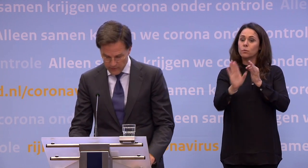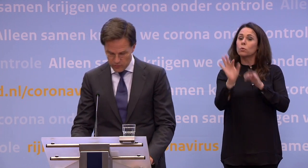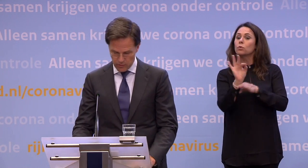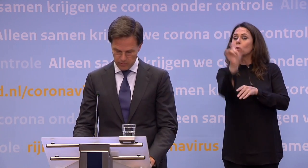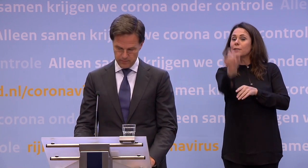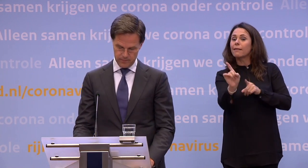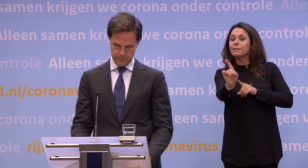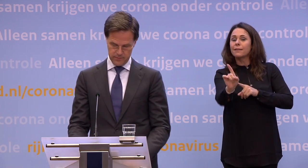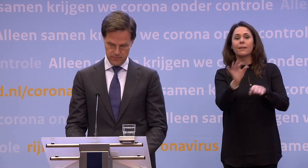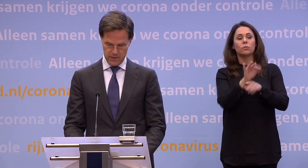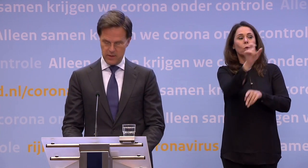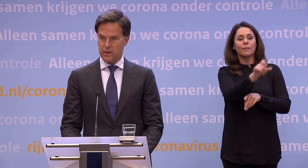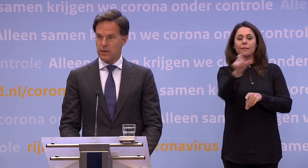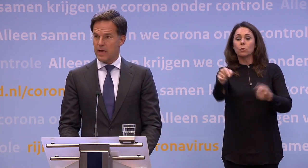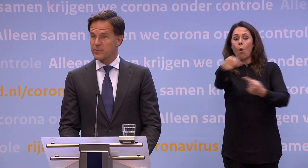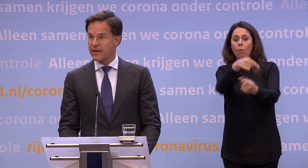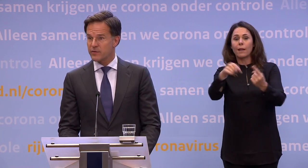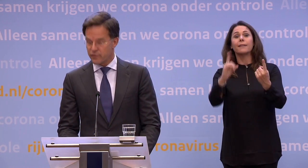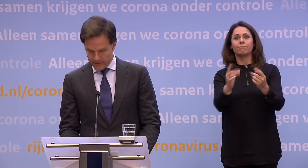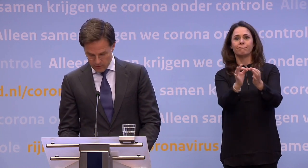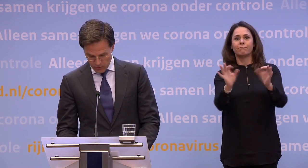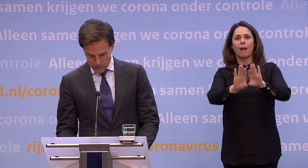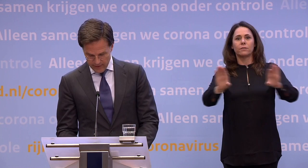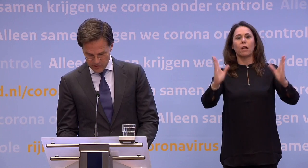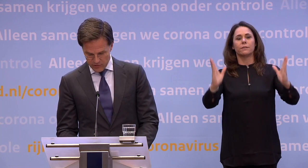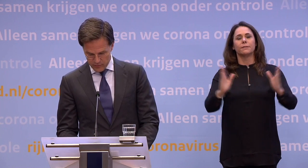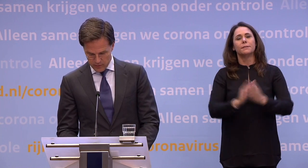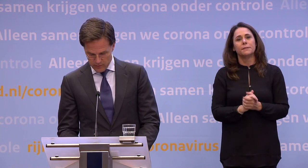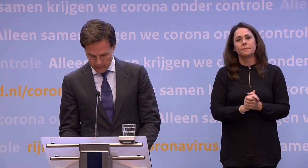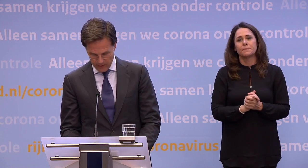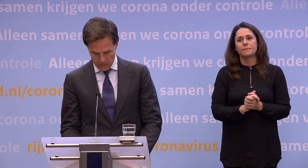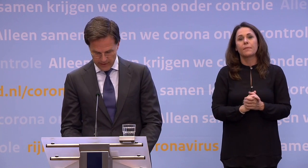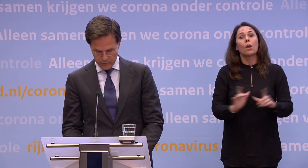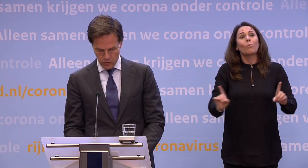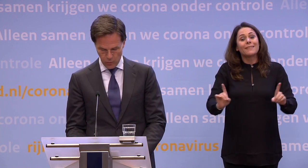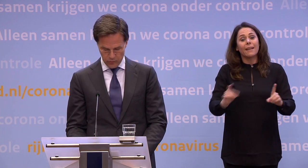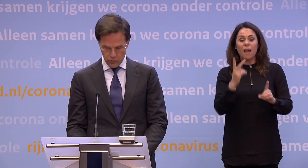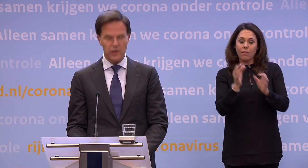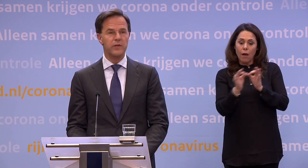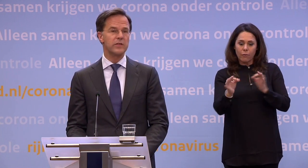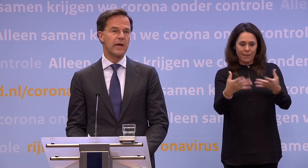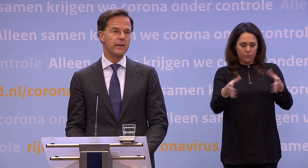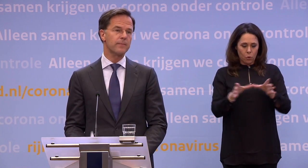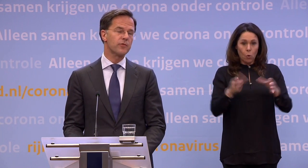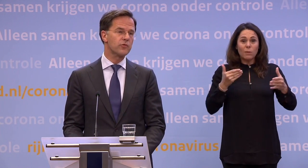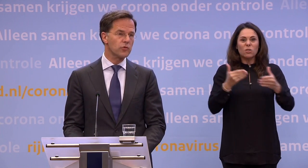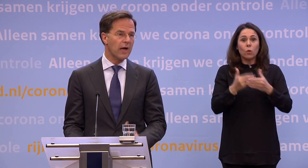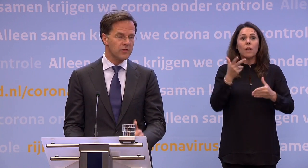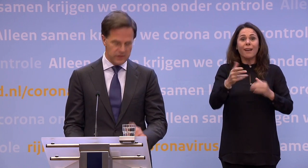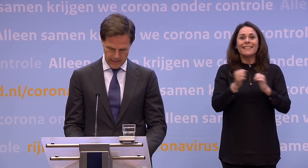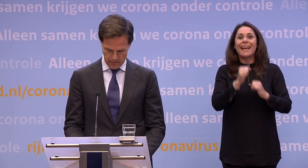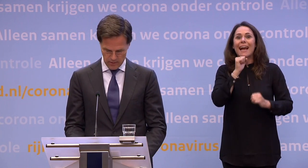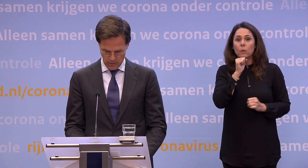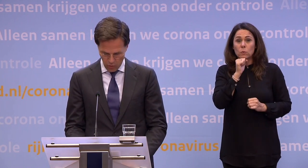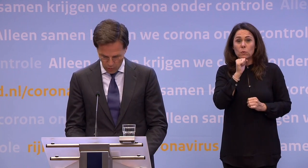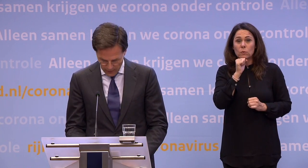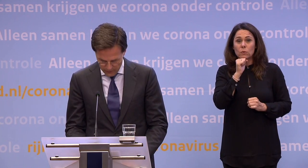onderling natuurlijk ook. Het betekent verder logischerwijs dat we de anderhalve meter voor de groep tot 18 jaar...